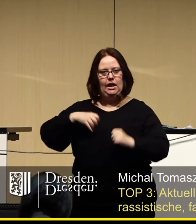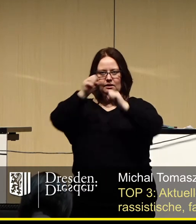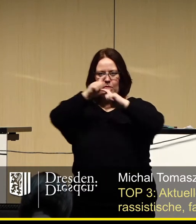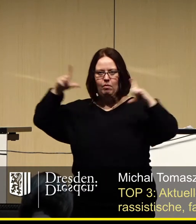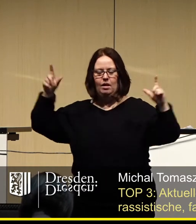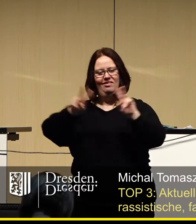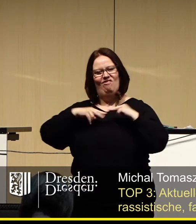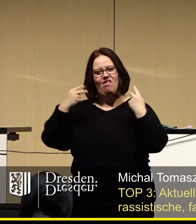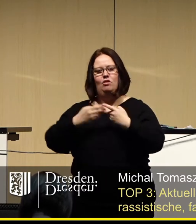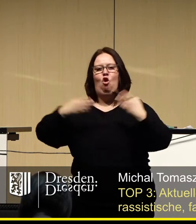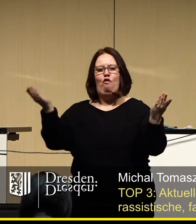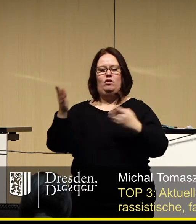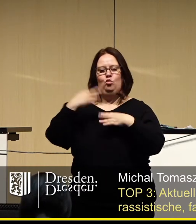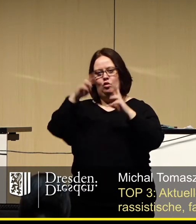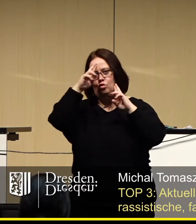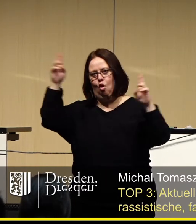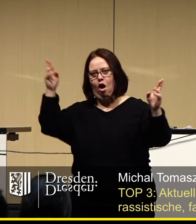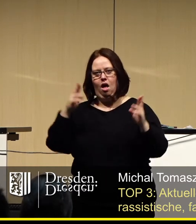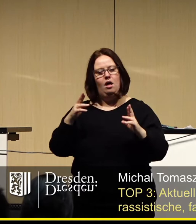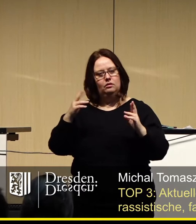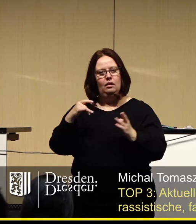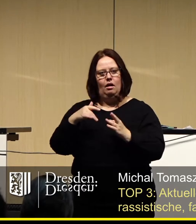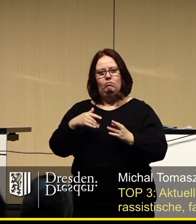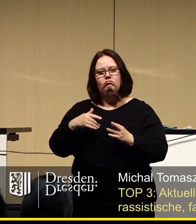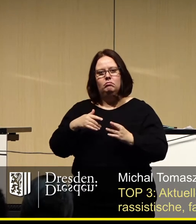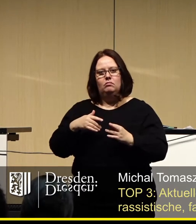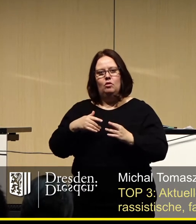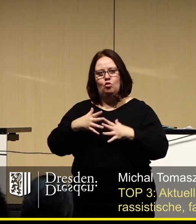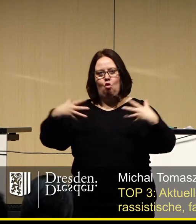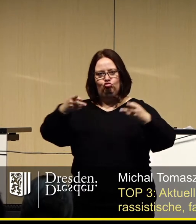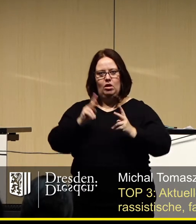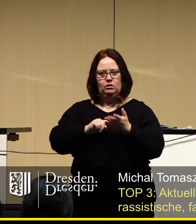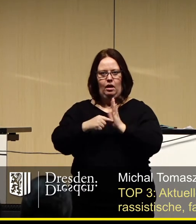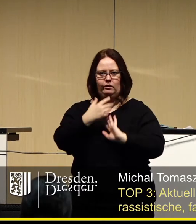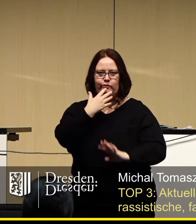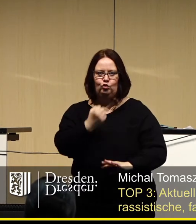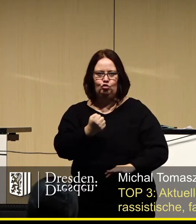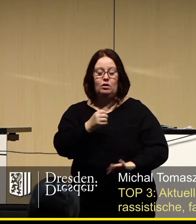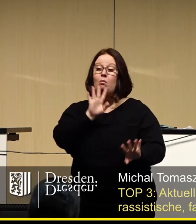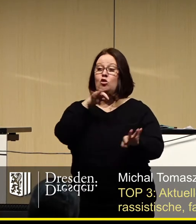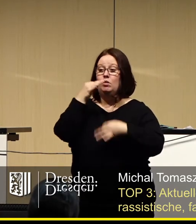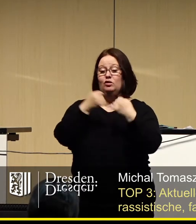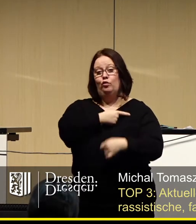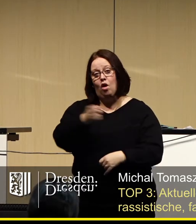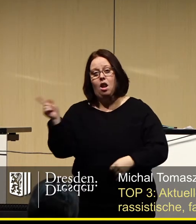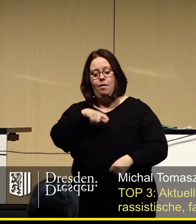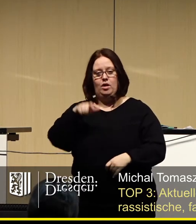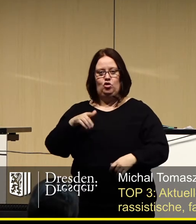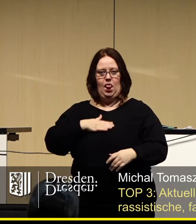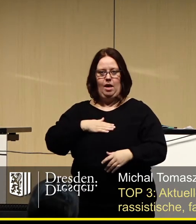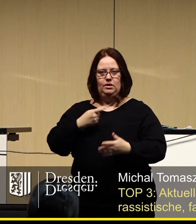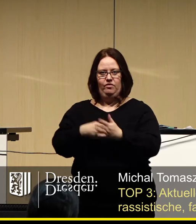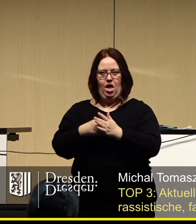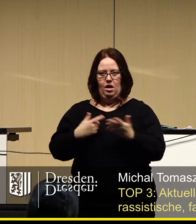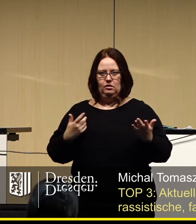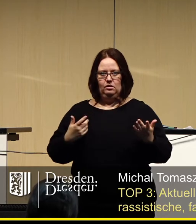weltoffene und tolerante Kulturmetropole zeichnen. Vor allem aber als eine für alle Menschen lebenswerte Stadt. Das ist